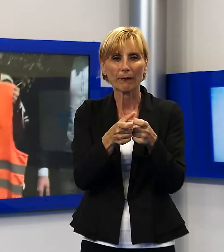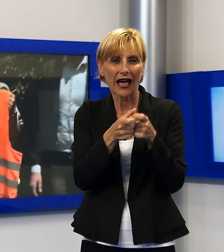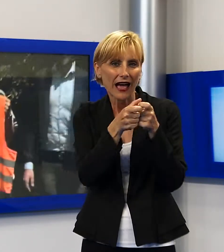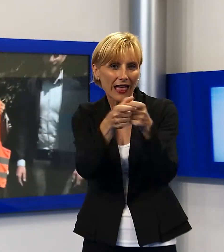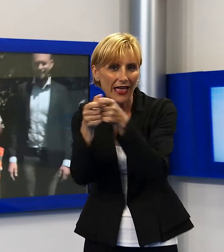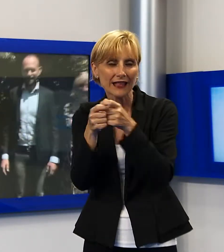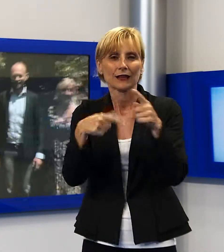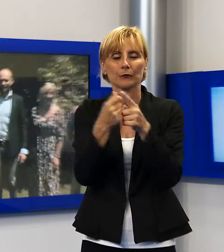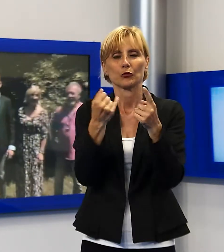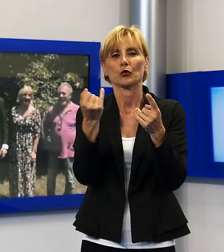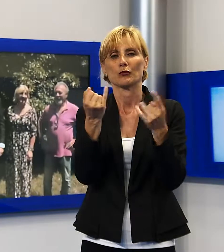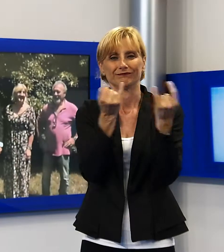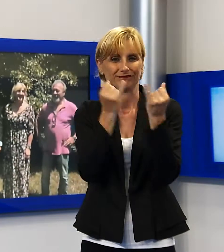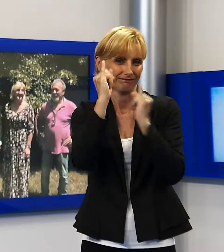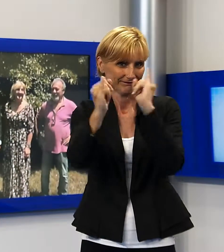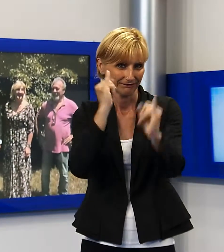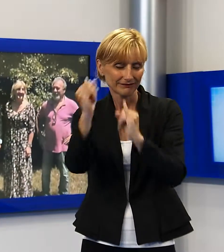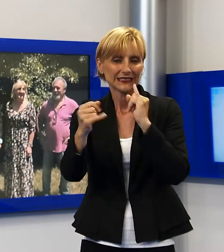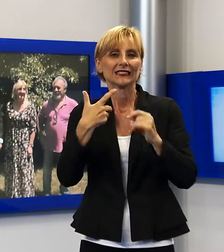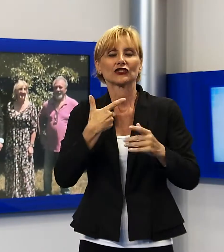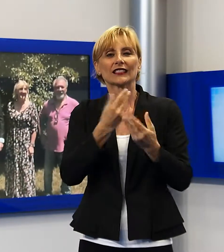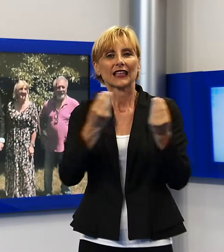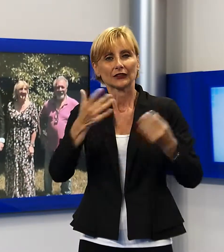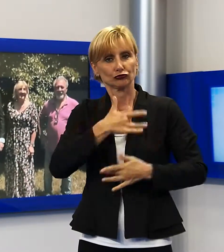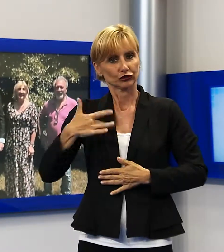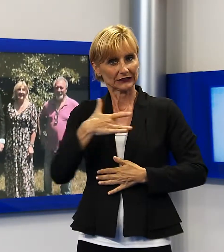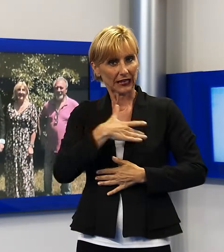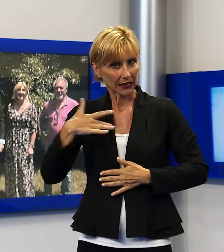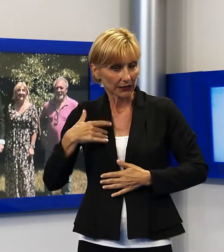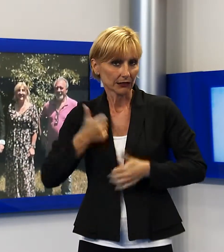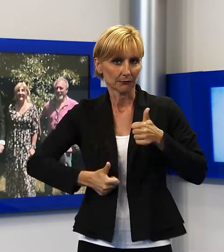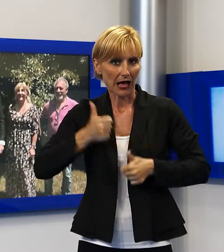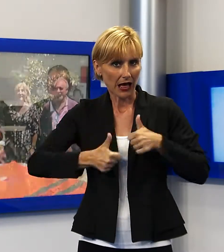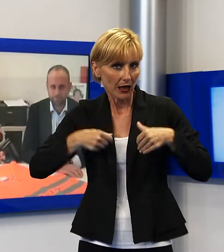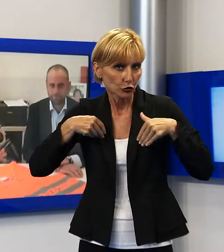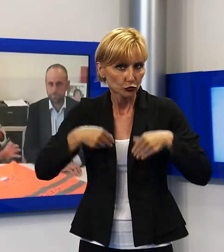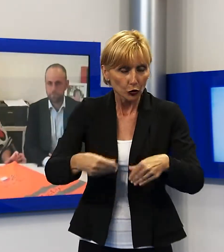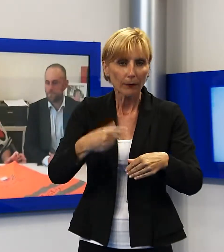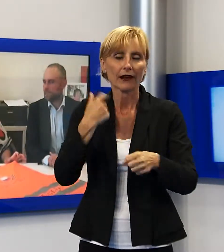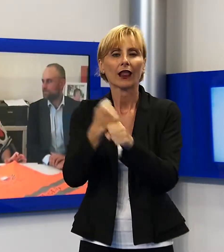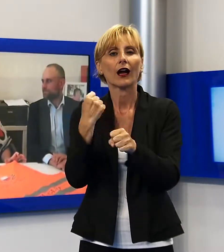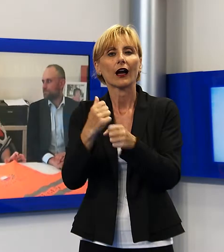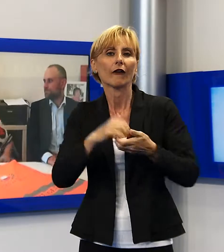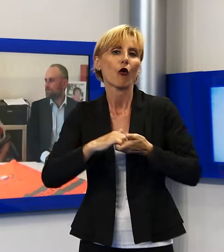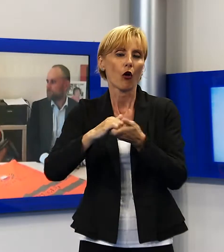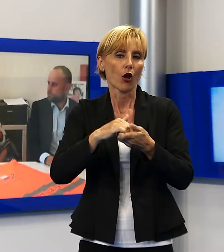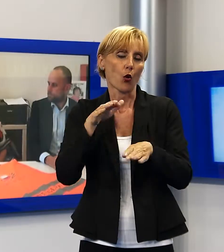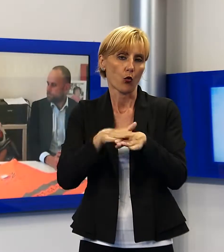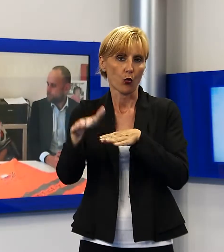da più squadre di cittadini che hanno risposto al bando per i lavori socialmente utili. È la seconda edizione del progetto Ventaglio che nel